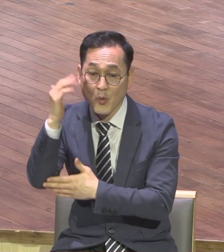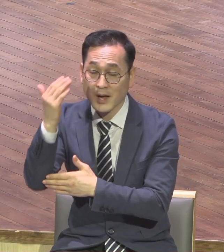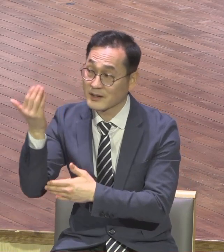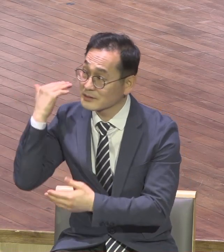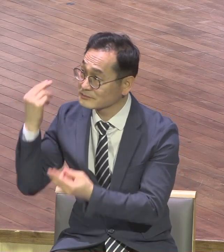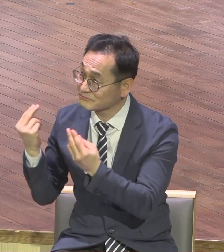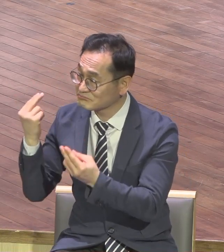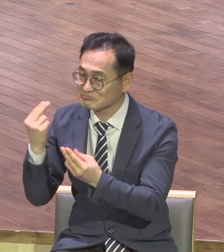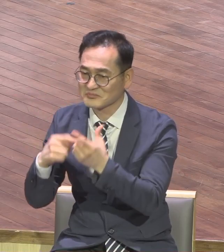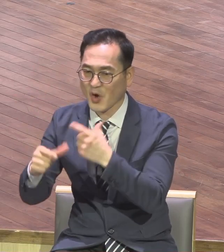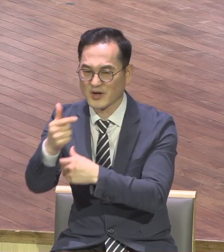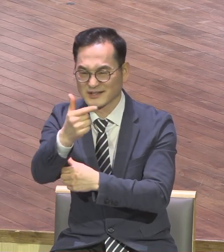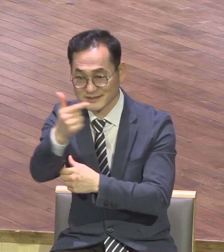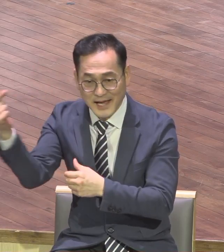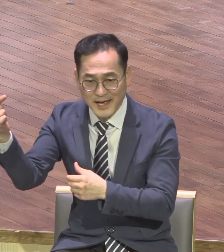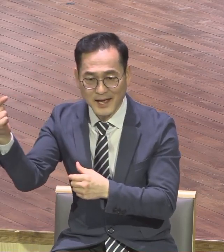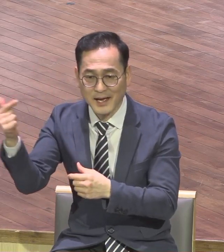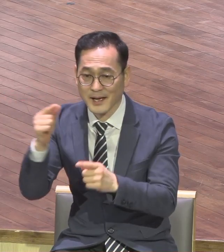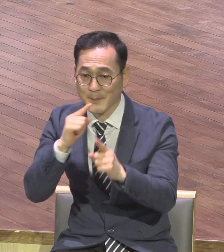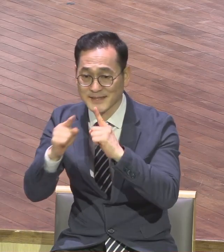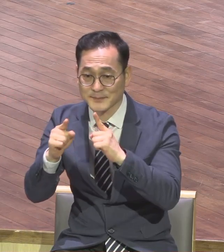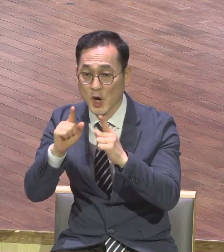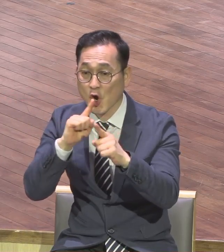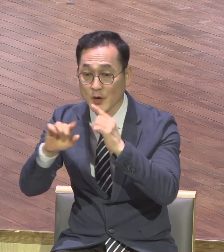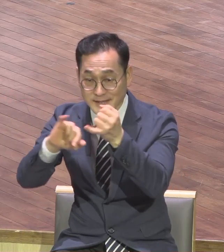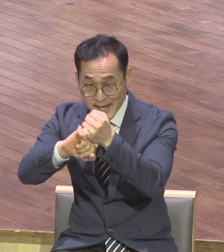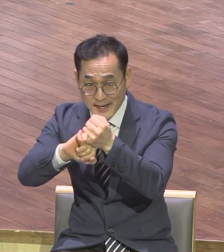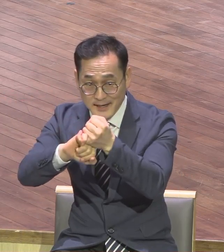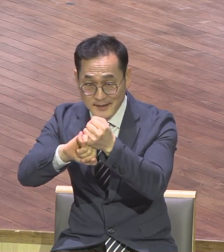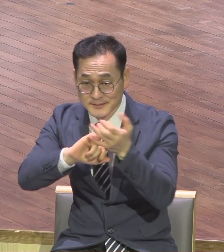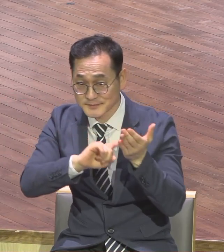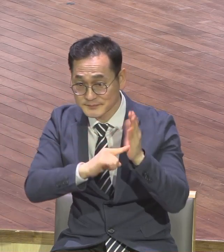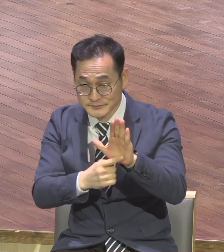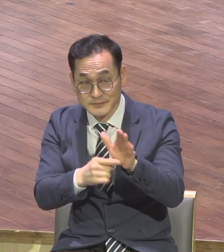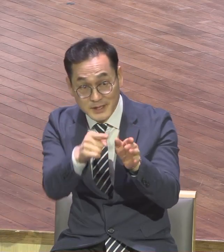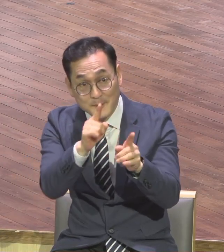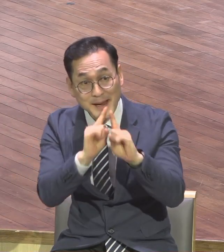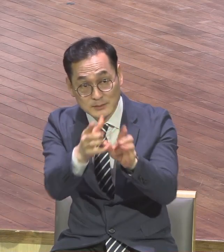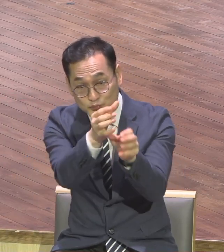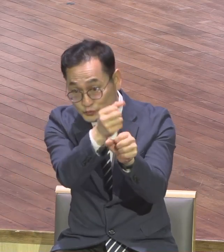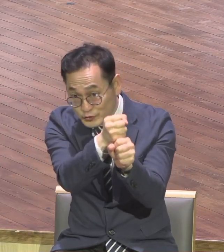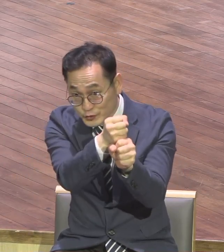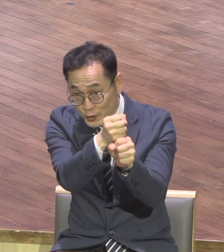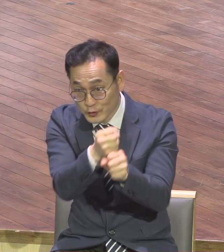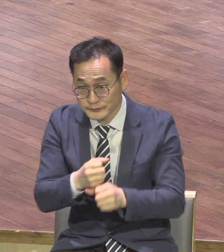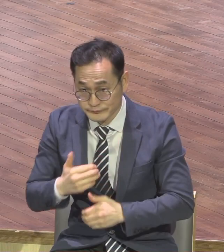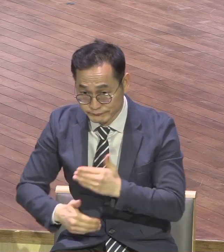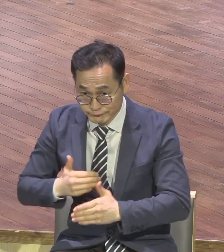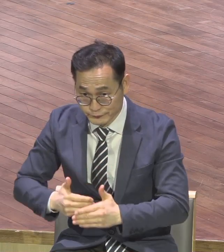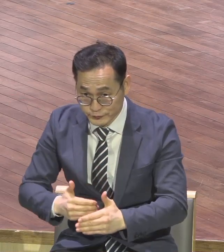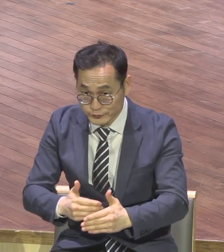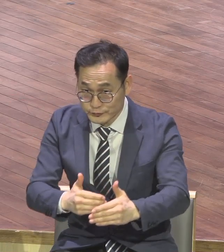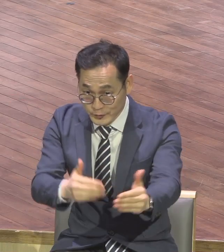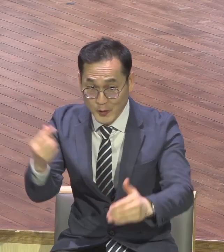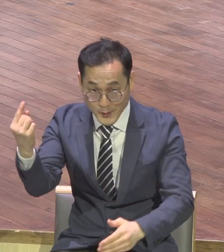언약의 메시지를 우리에게 주셨고 그걸 붙잡고 힘차게 믿음의 발걸음을 내딛었는데